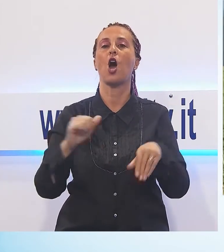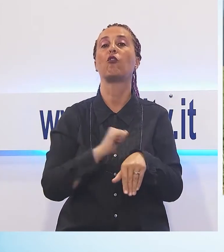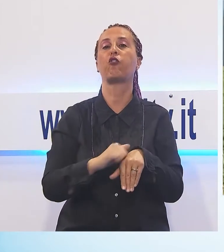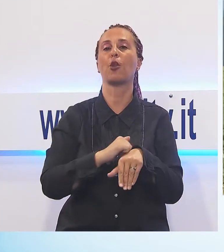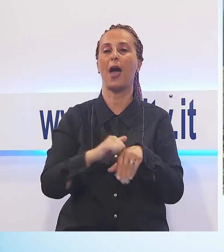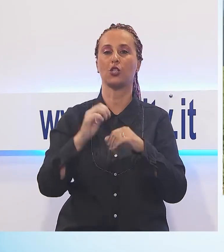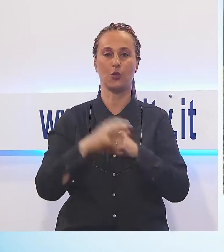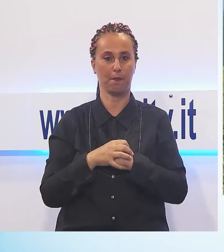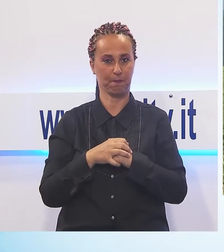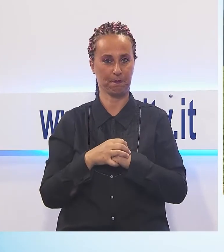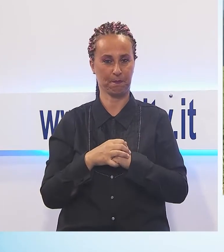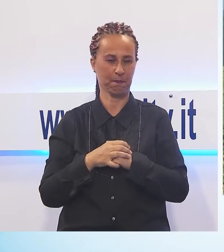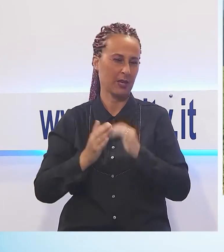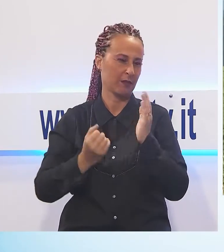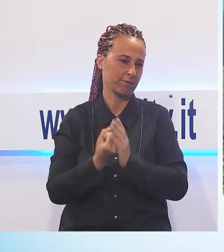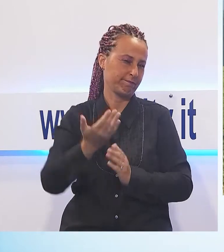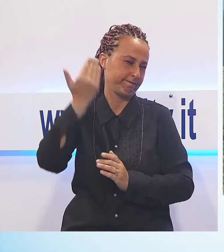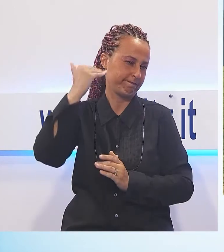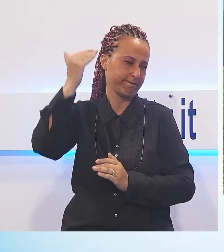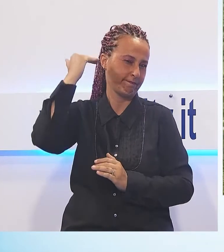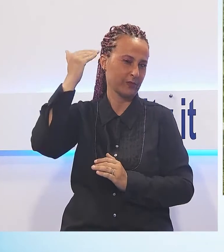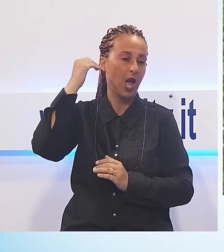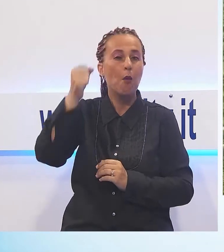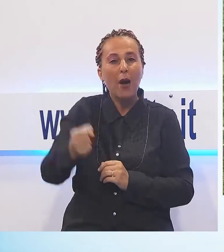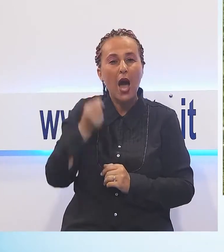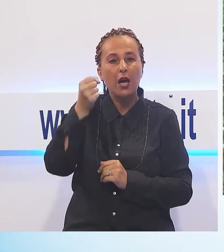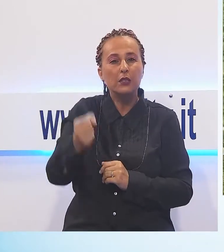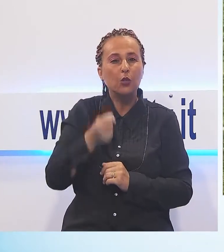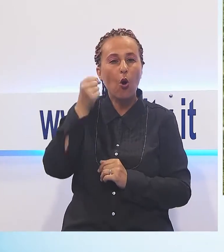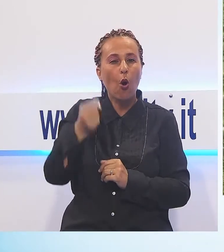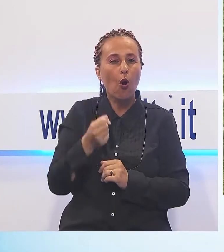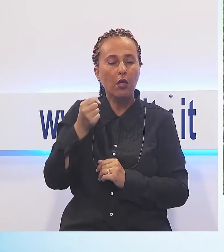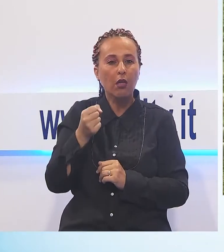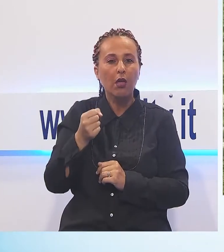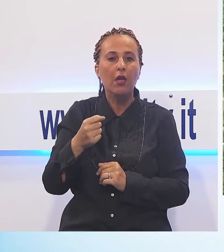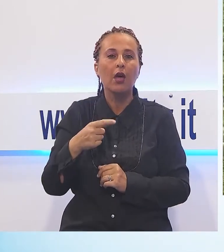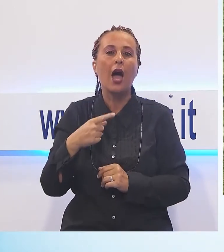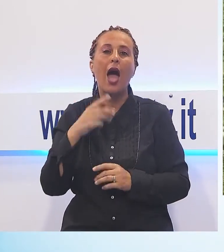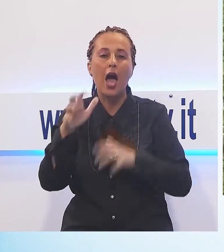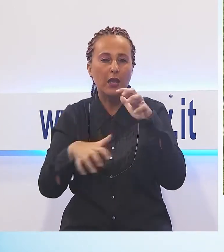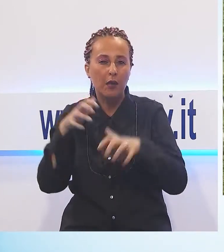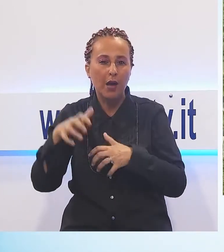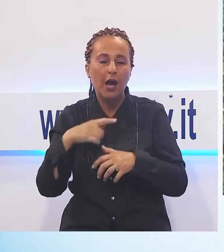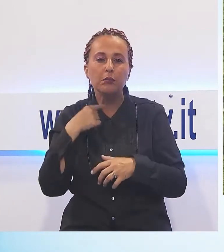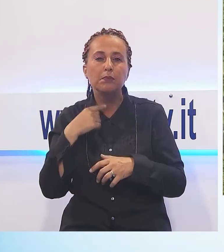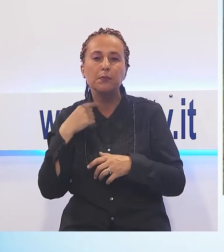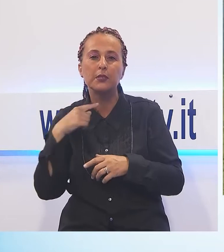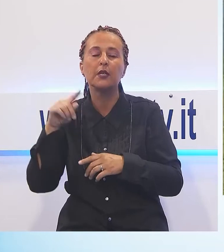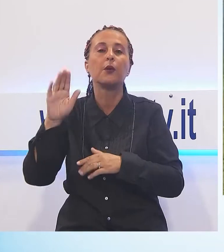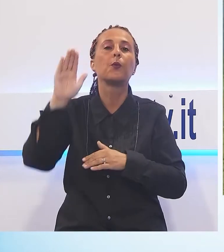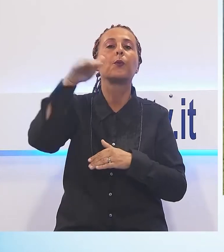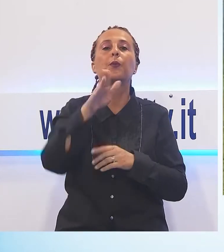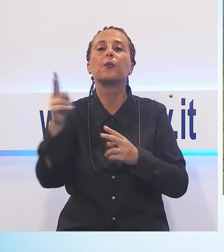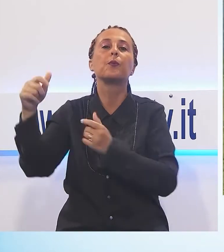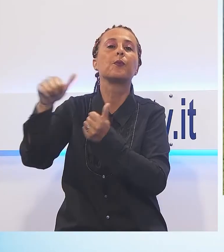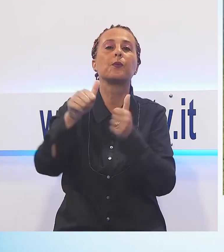Finito l'alpeggio estivo sulle cime dell'alta Garfagnana, i pastori rientravano alle loro case riportando con sé il bestiame e tanto formaggio